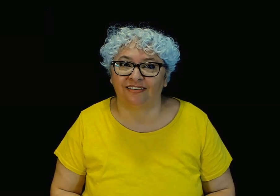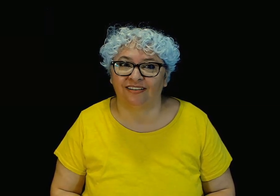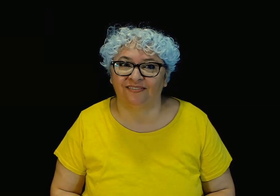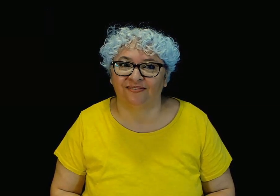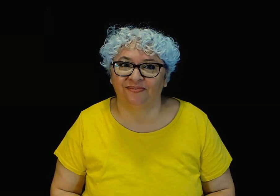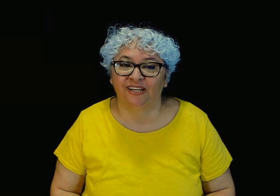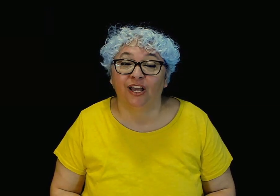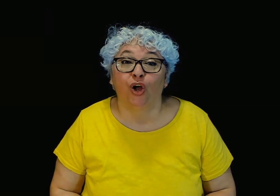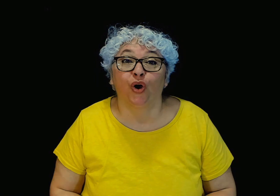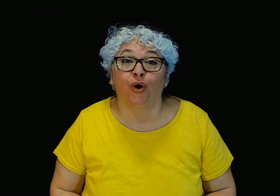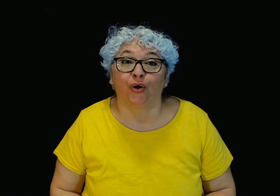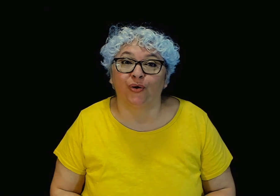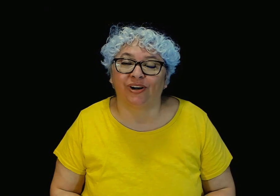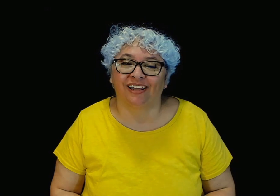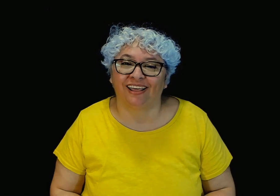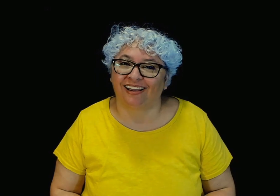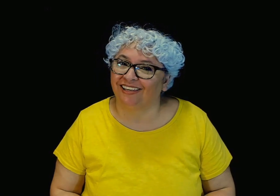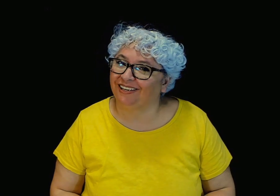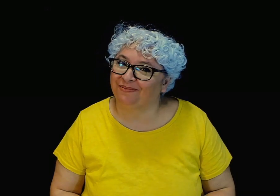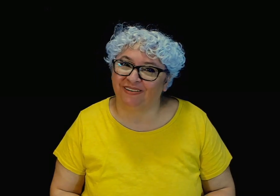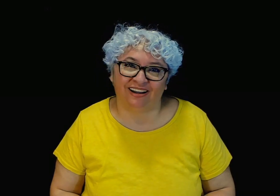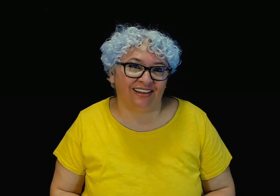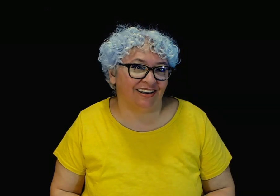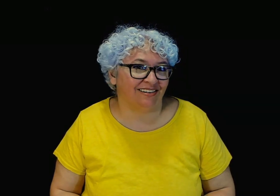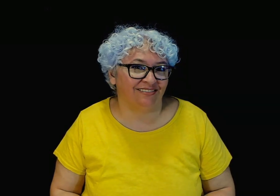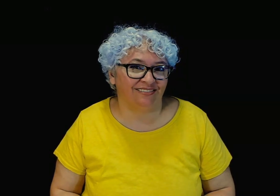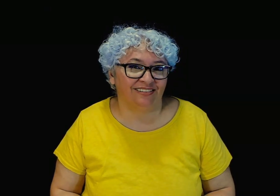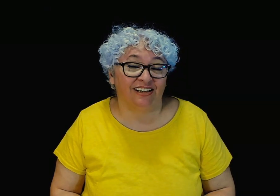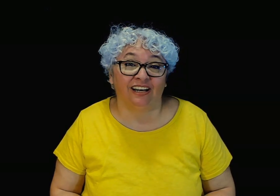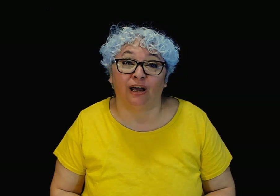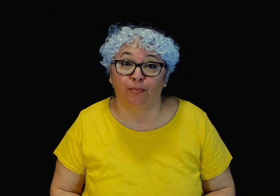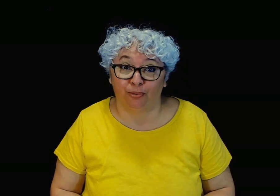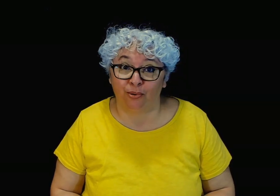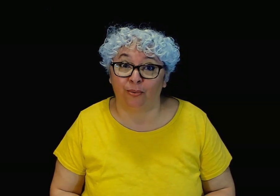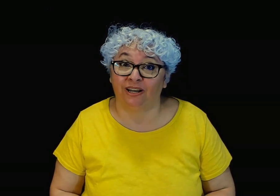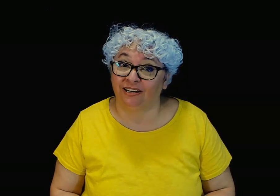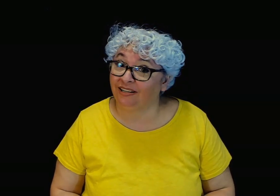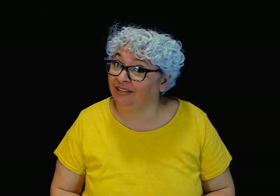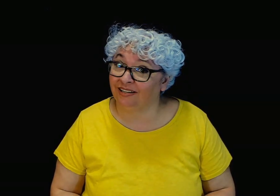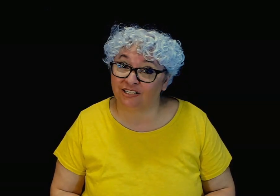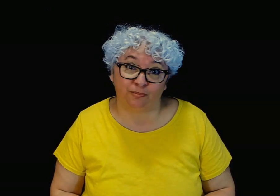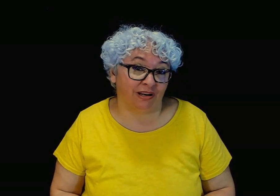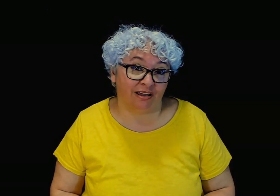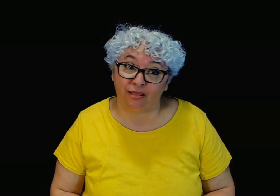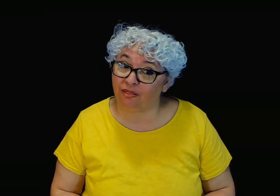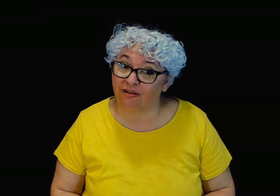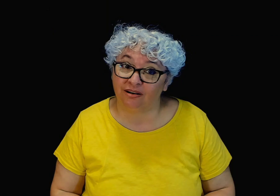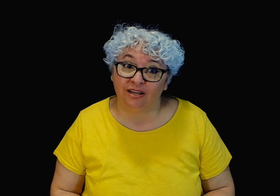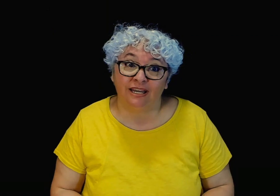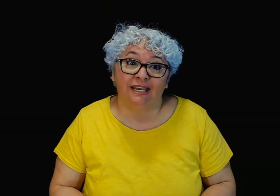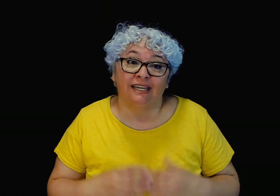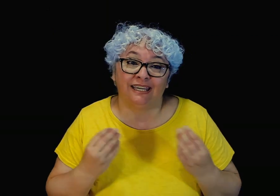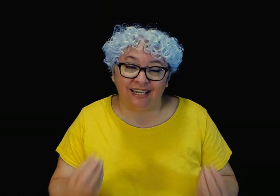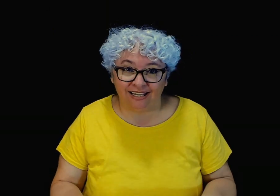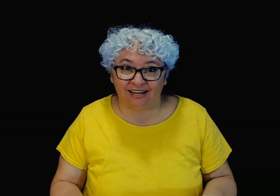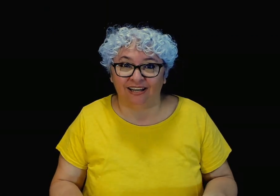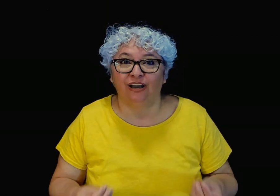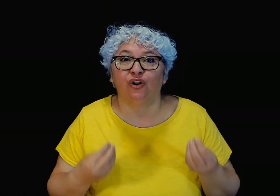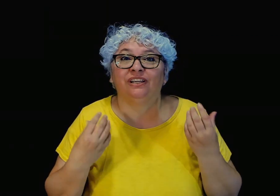corre de aquí para allá la pobre niña esperanza quiere lo